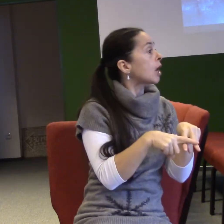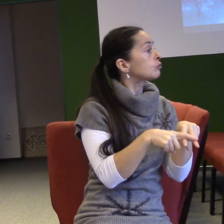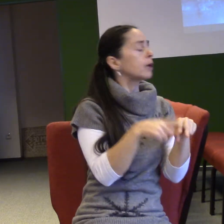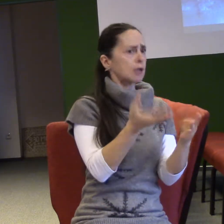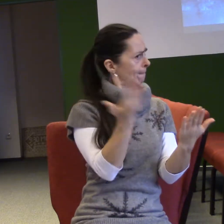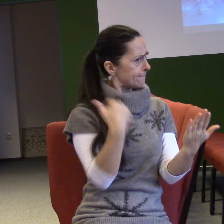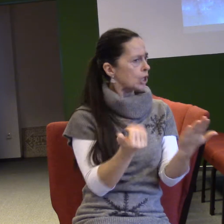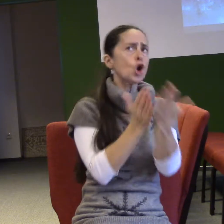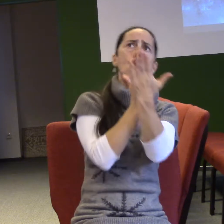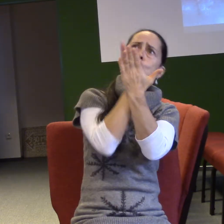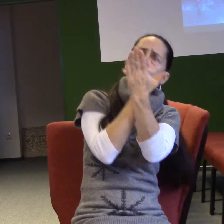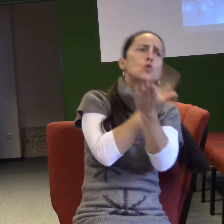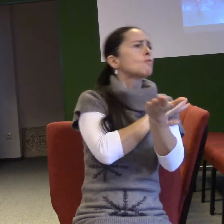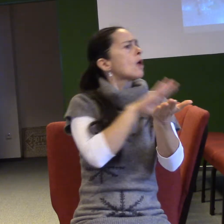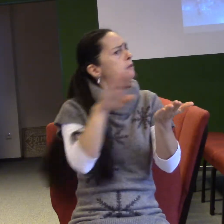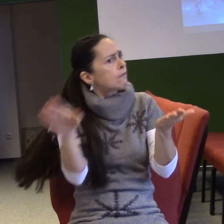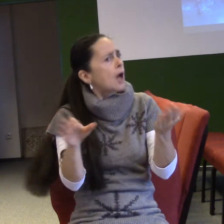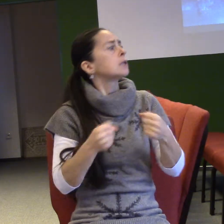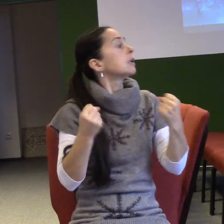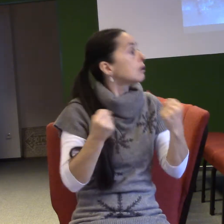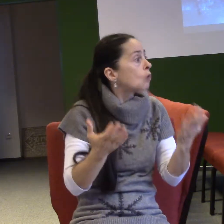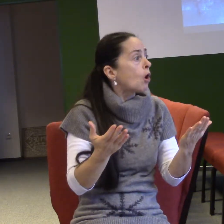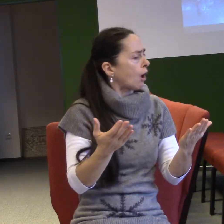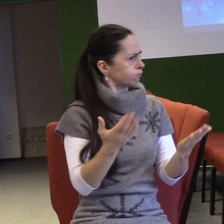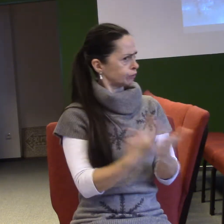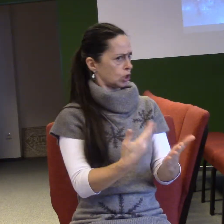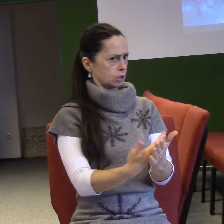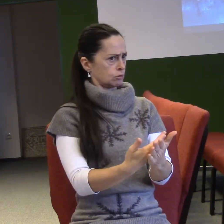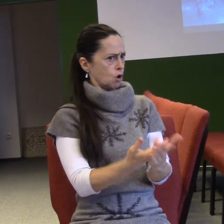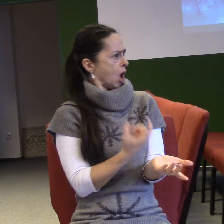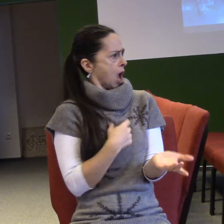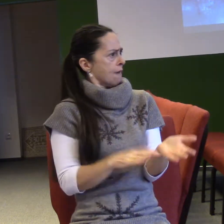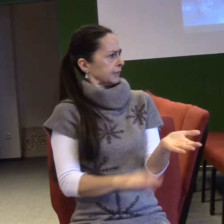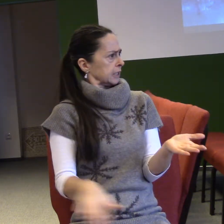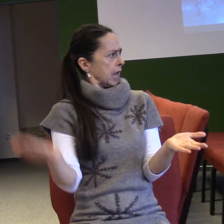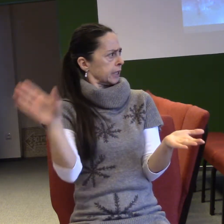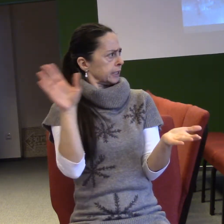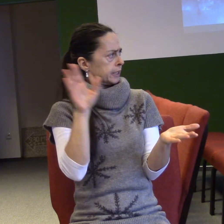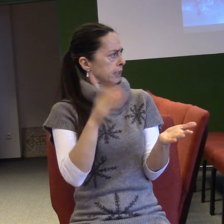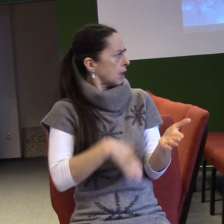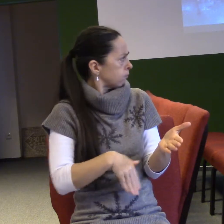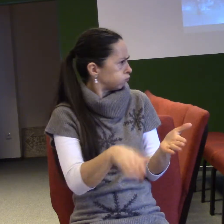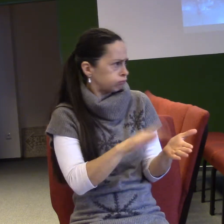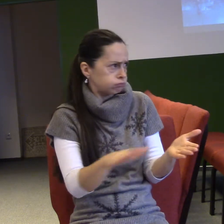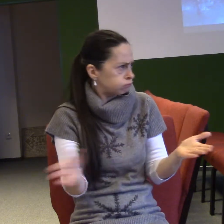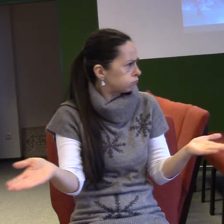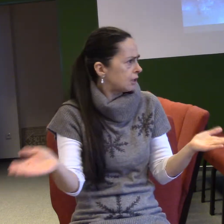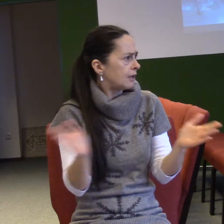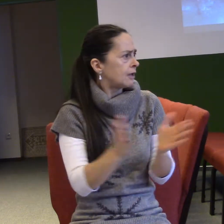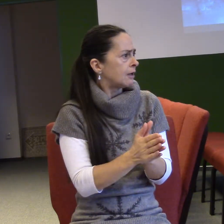dělali všechno nejlepší, co mohli, a byli neplodní a své volníci tam rodili jedno děcko za druhým